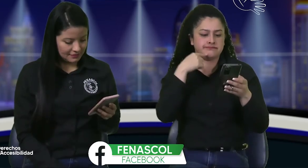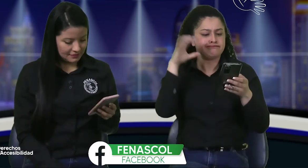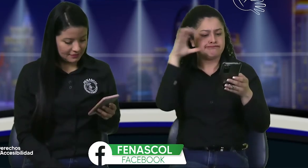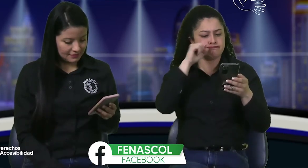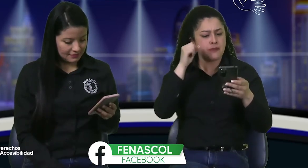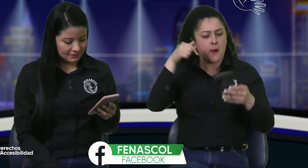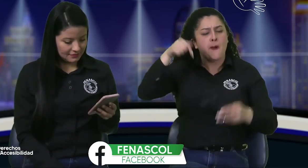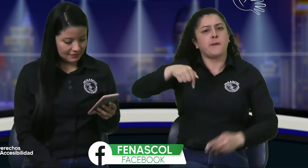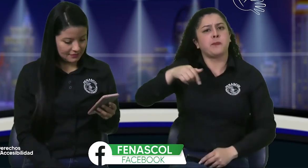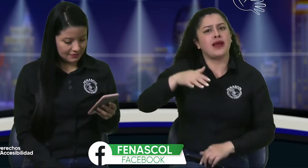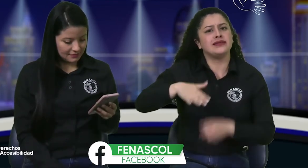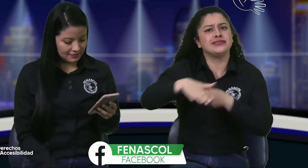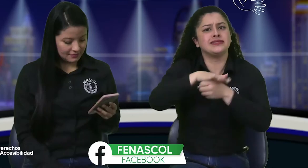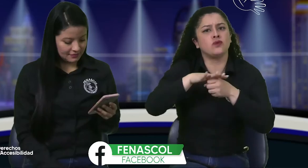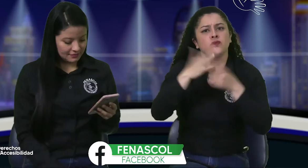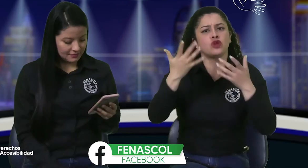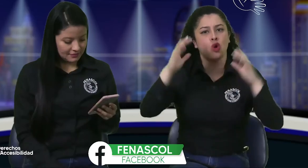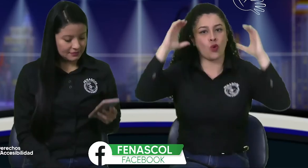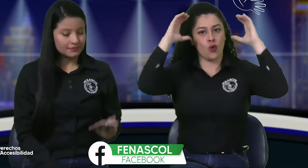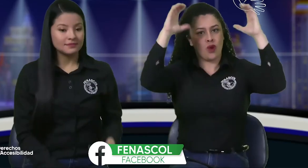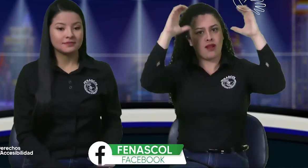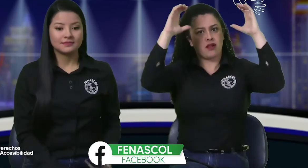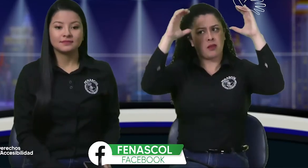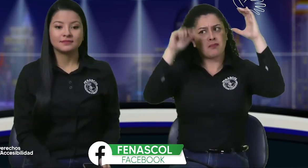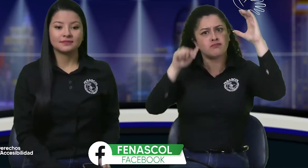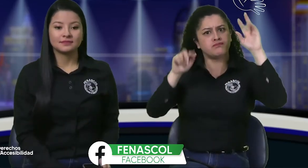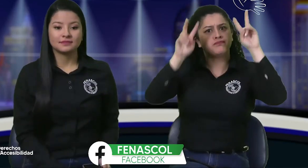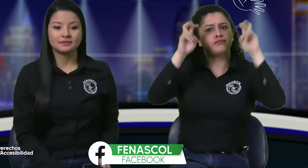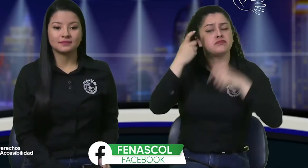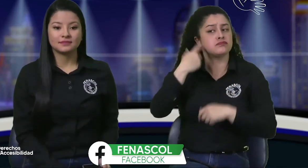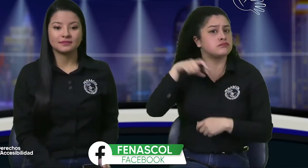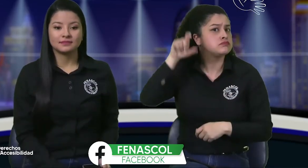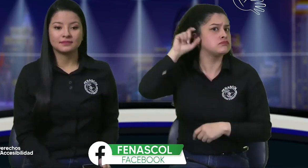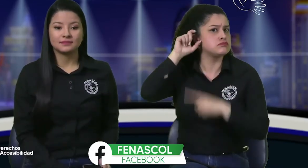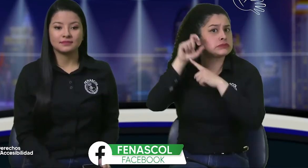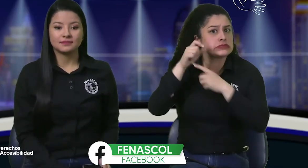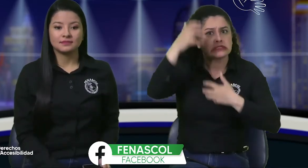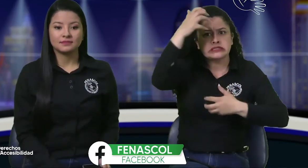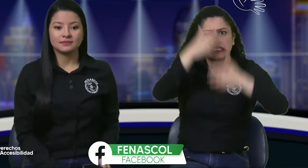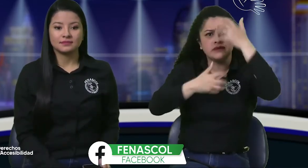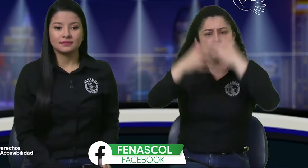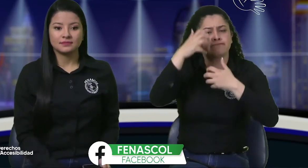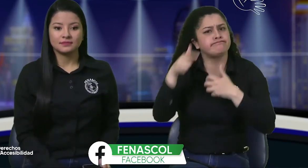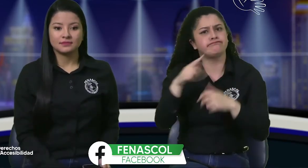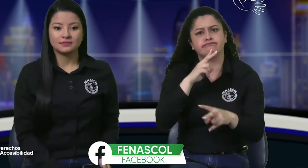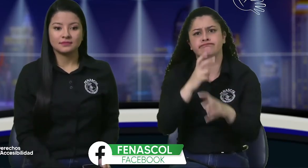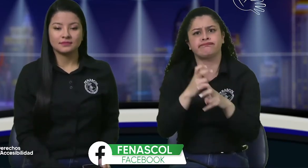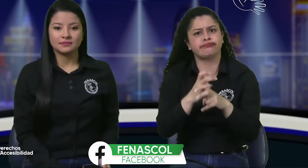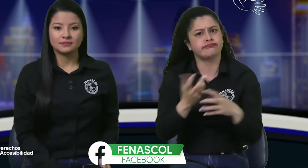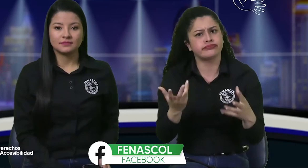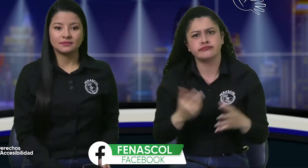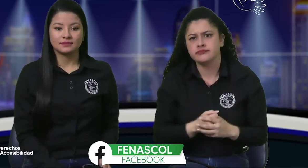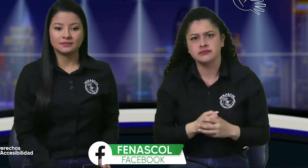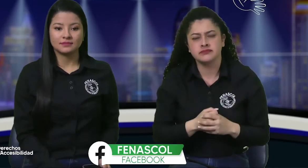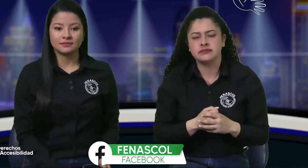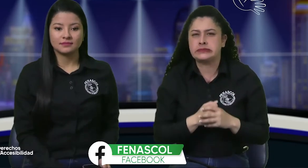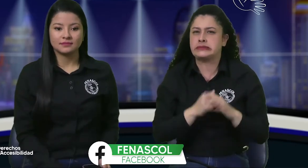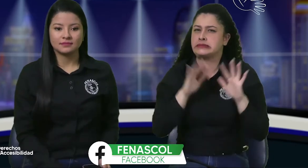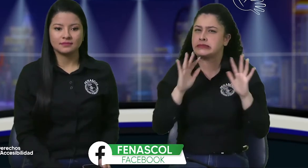Hay otra que nos menciona y nos dice en Carquetá, nos menciona y